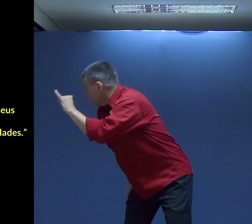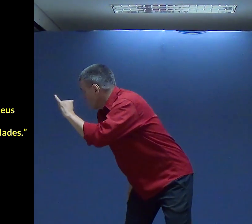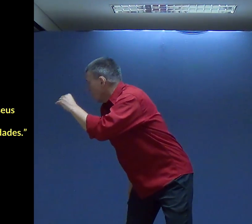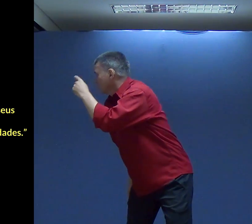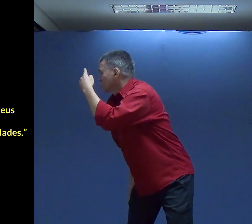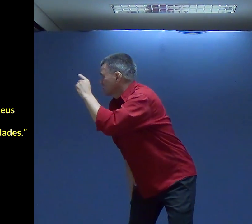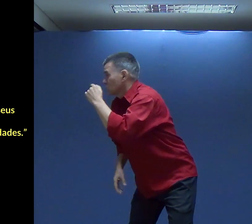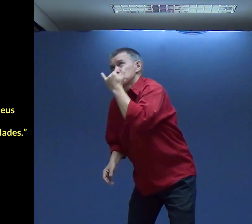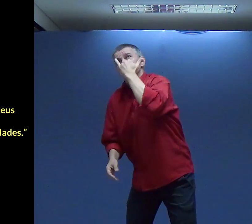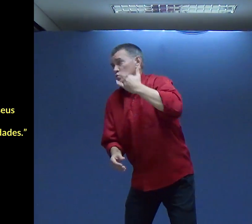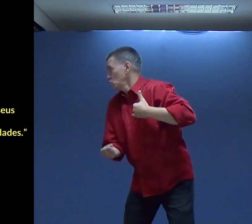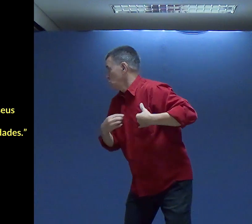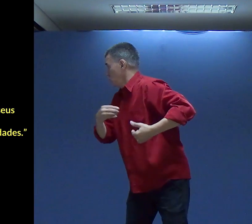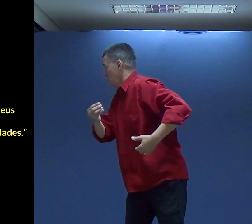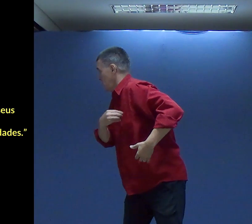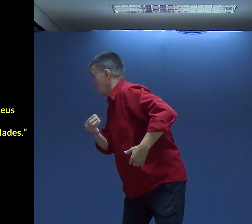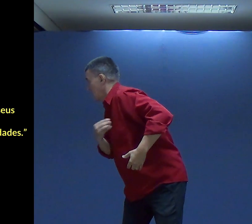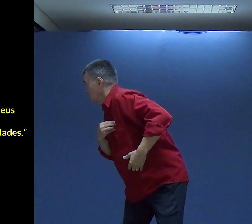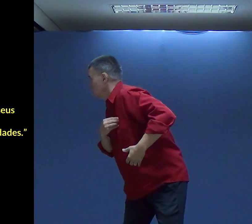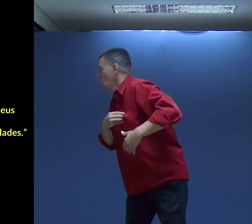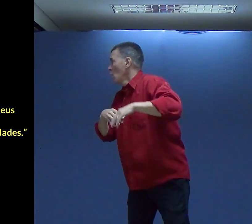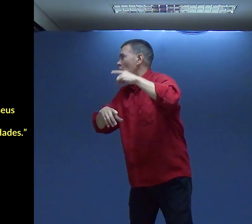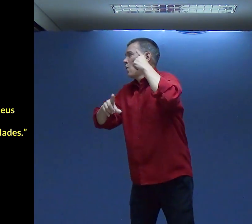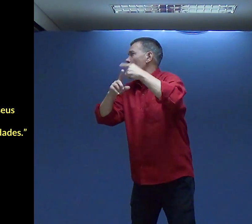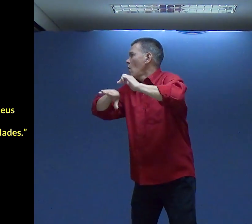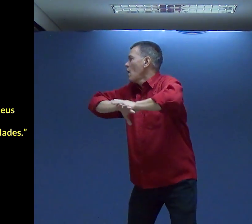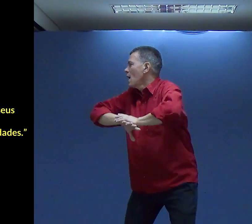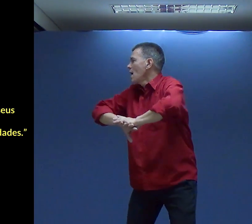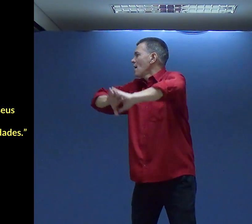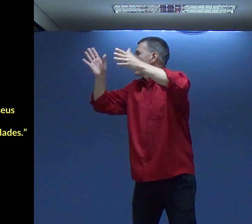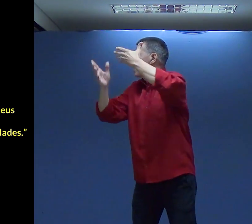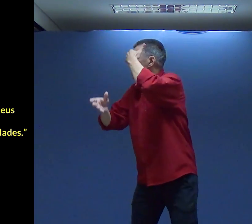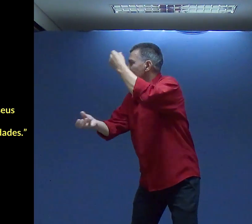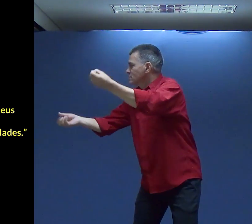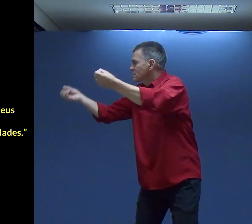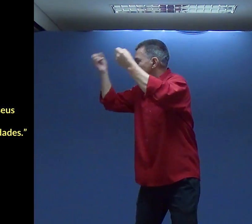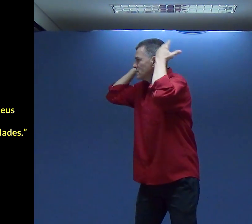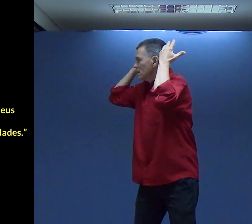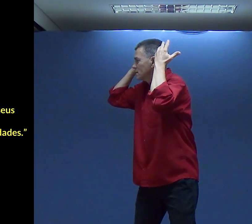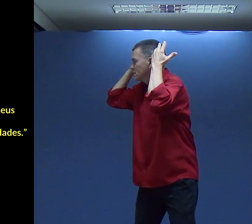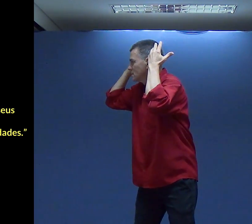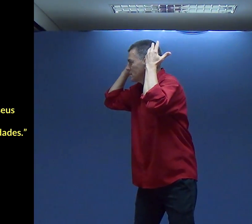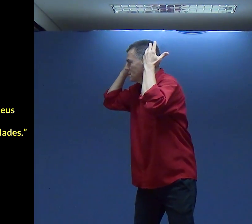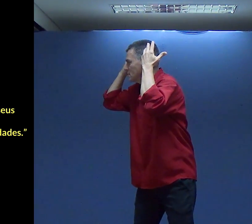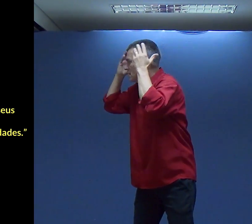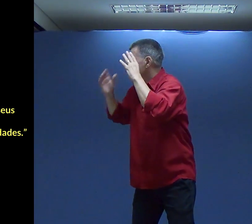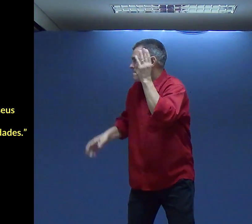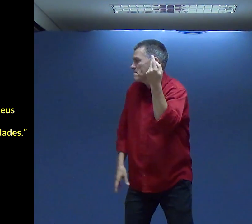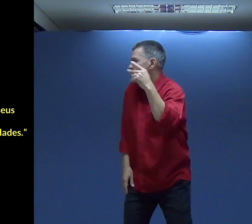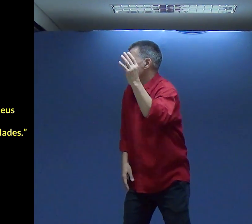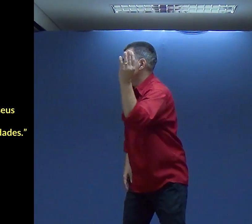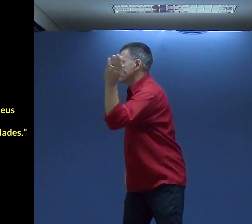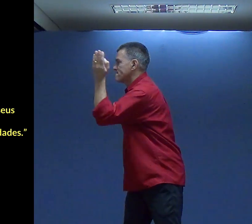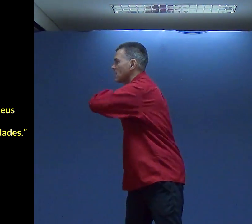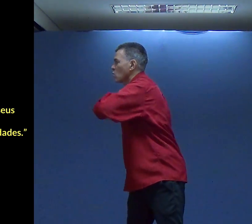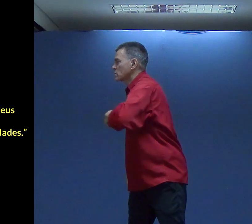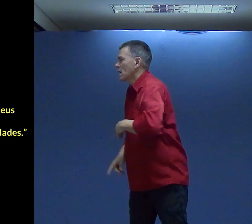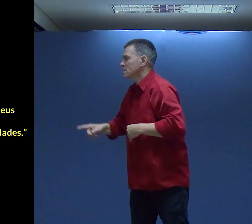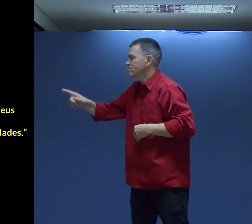Em Hebreus diz Pois eu perdoarei os seus pecados E nunca mais me lembrarei Das suas